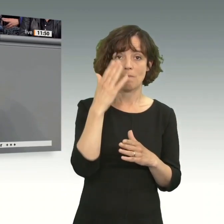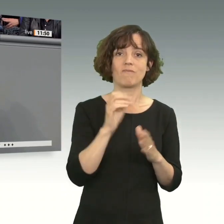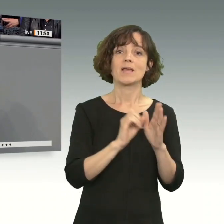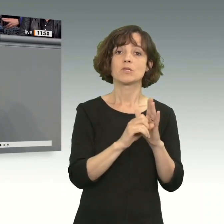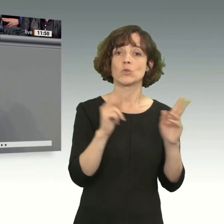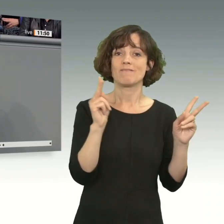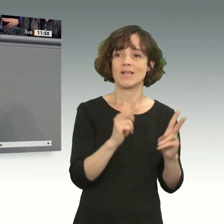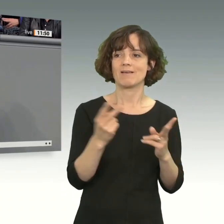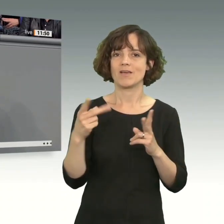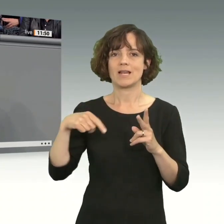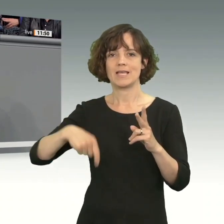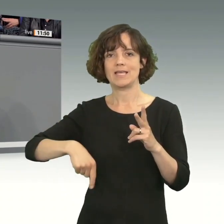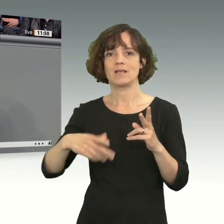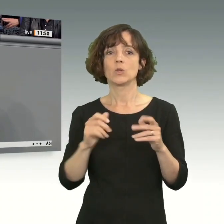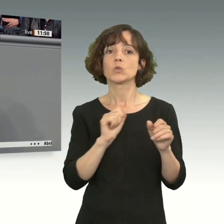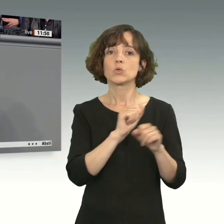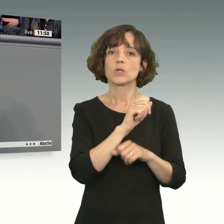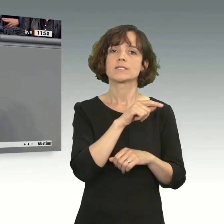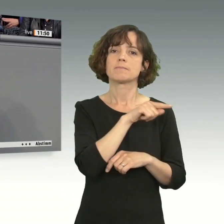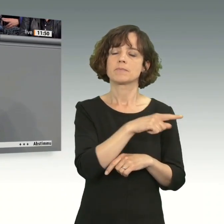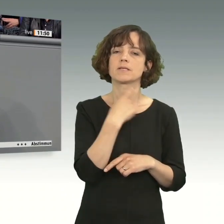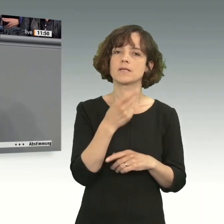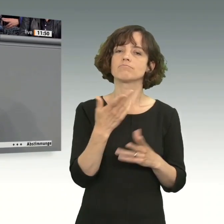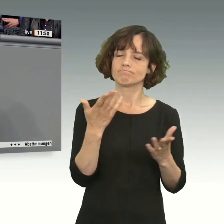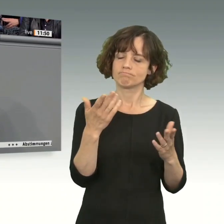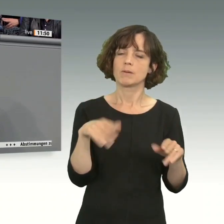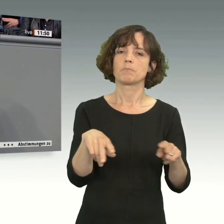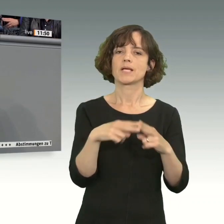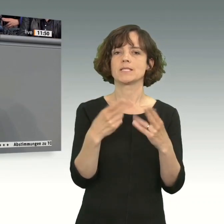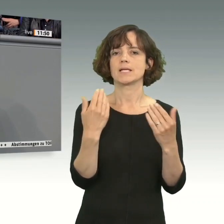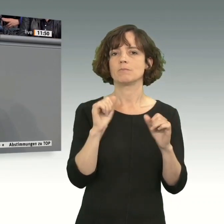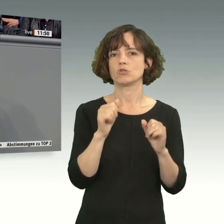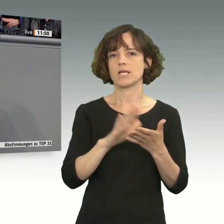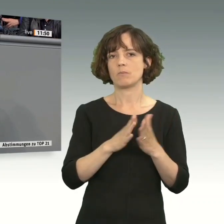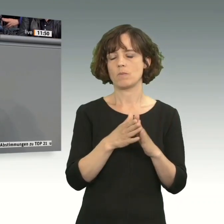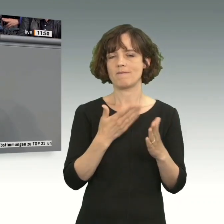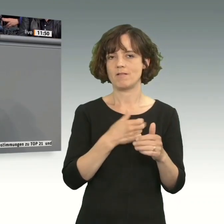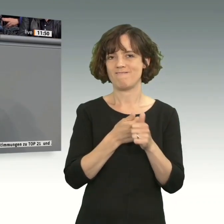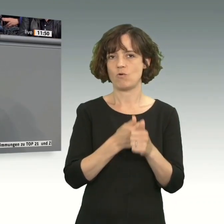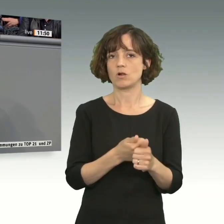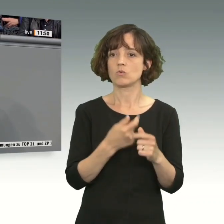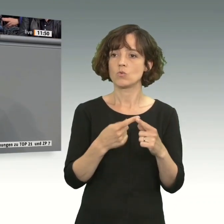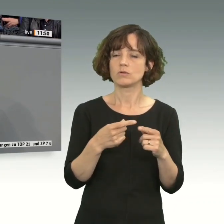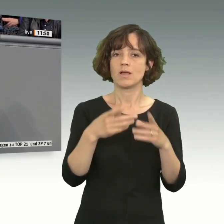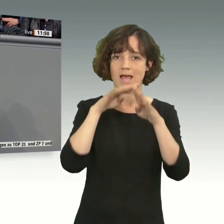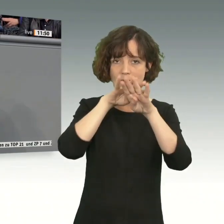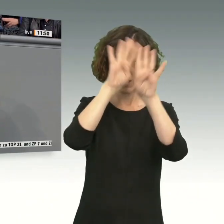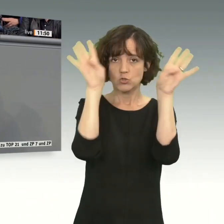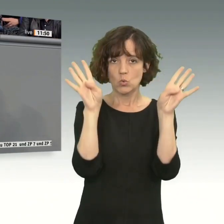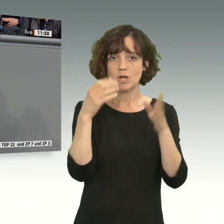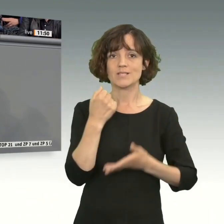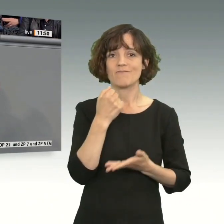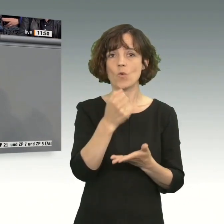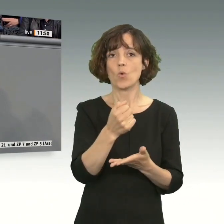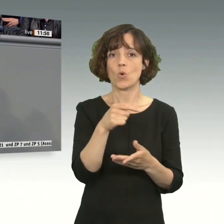Emissionen hat, dass es sich trotzdem zum Klimaschutzabkommen von Paris bekannt hat. Und dass es natürlich mit dem Amazonas-Fonds